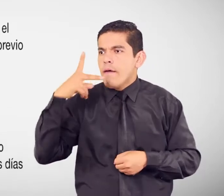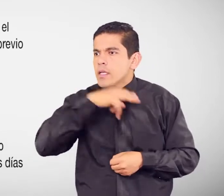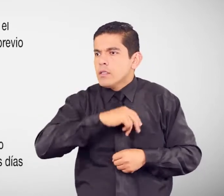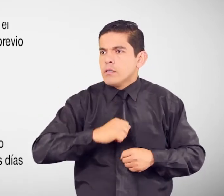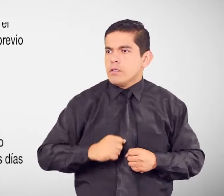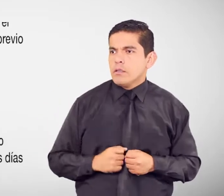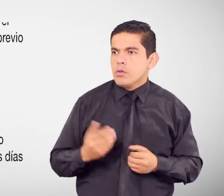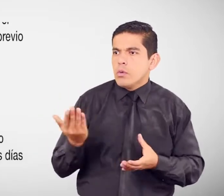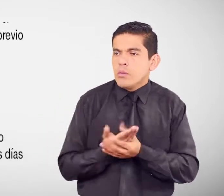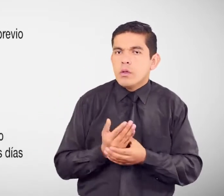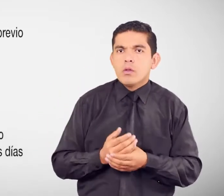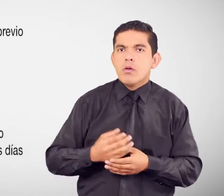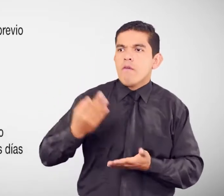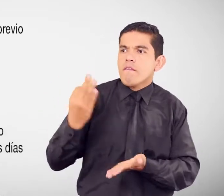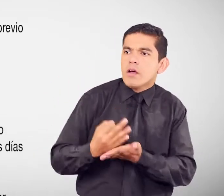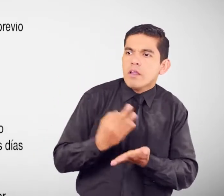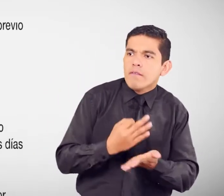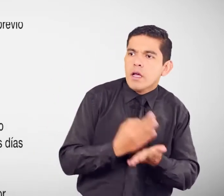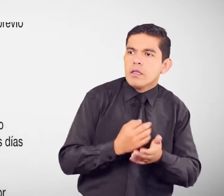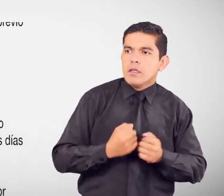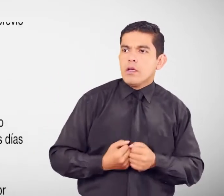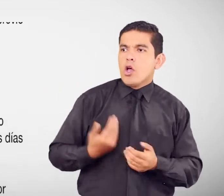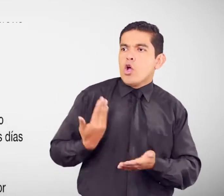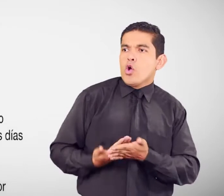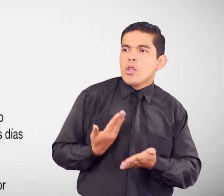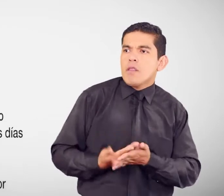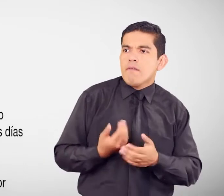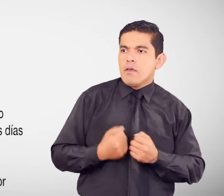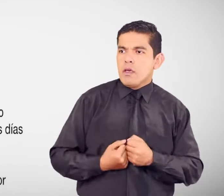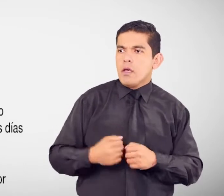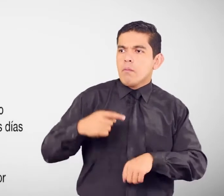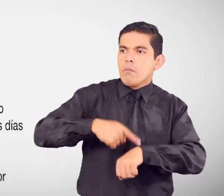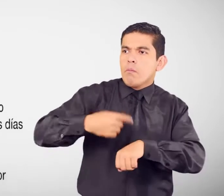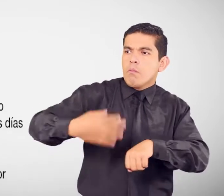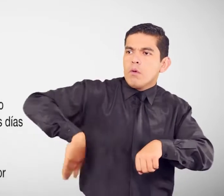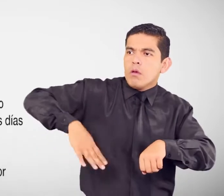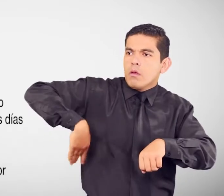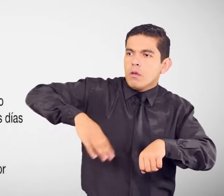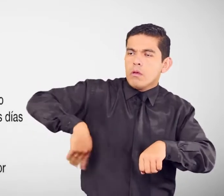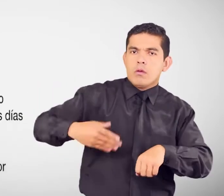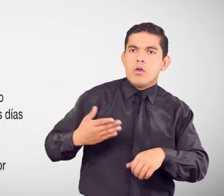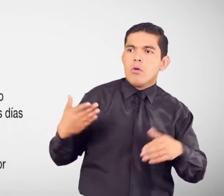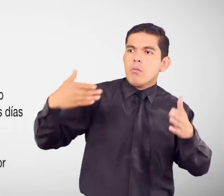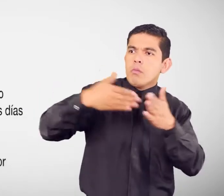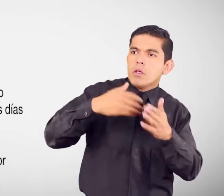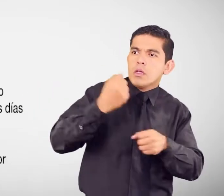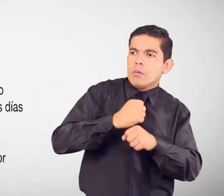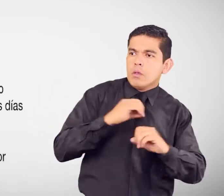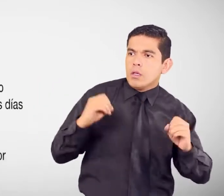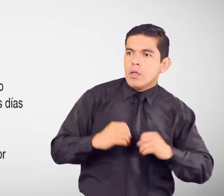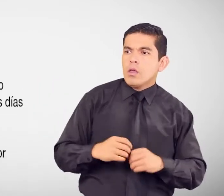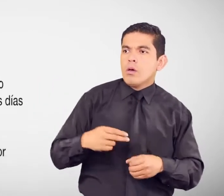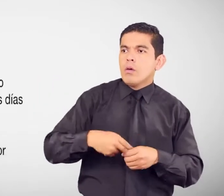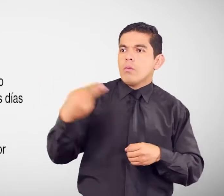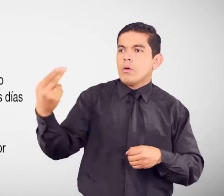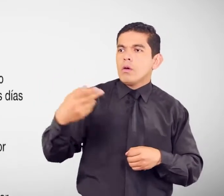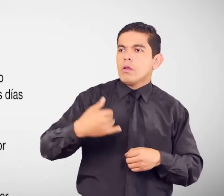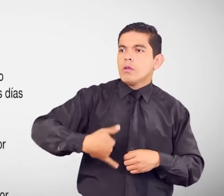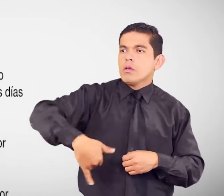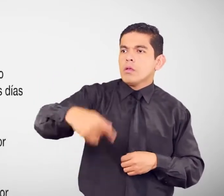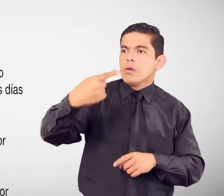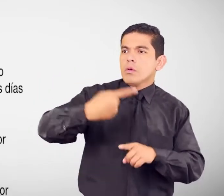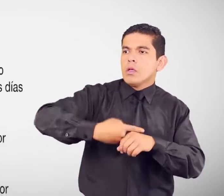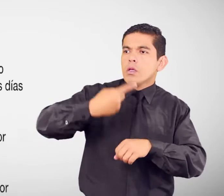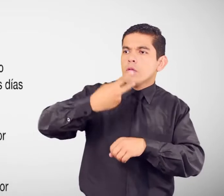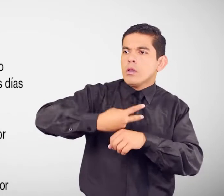Faltas repetidas E injustificadas de puntualidad O de asistencia al trabajo O abandono por un tiempo mayor de tres días